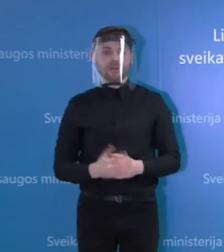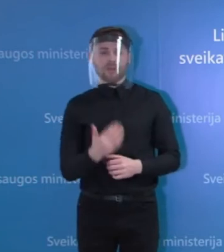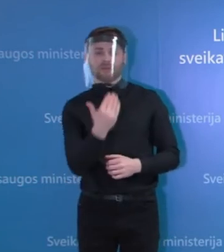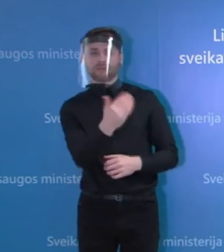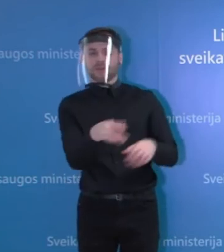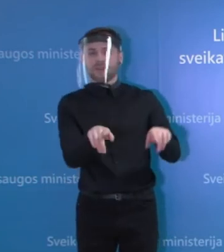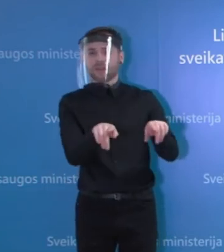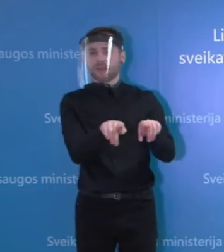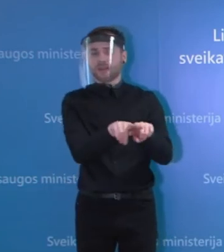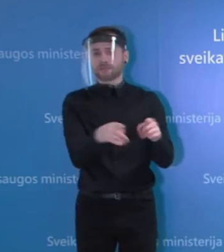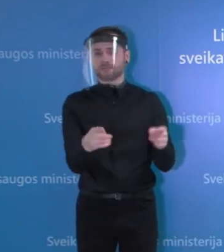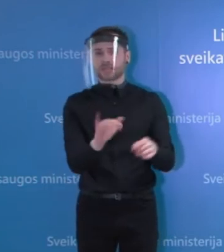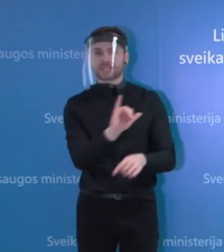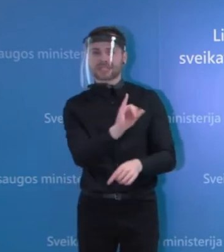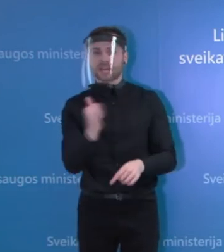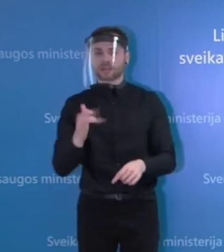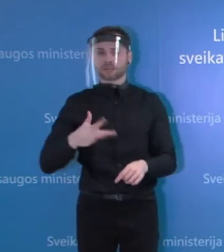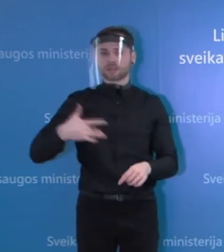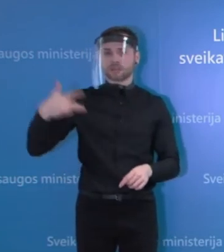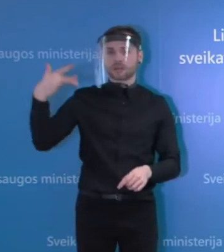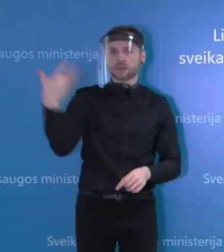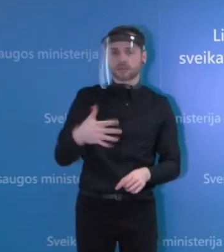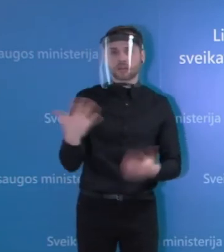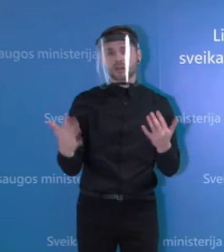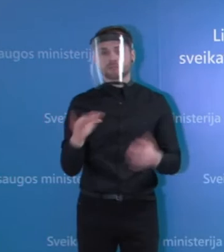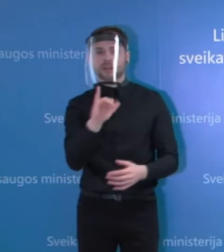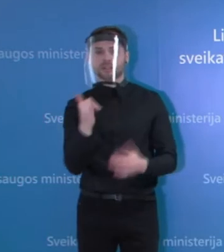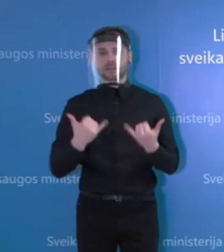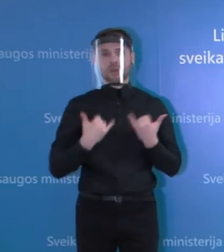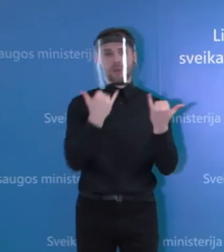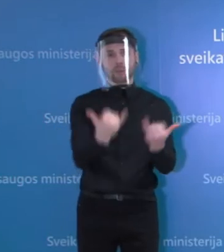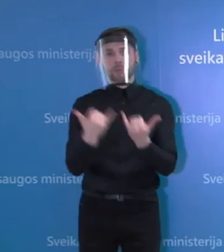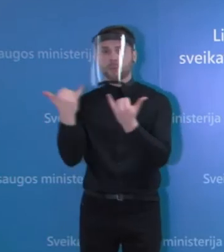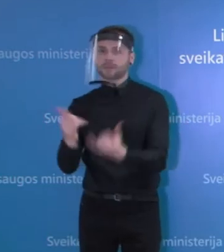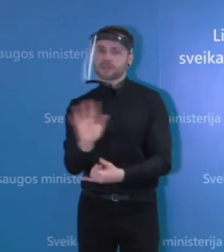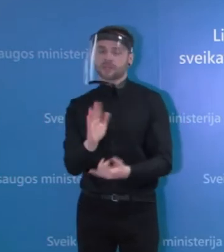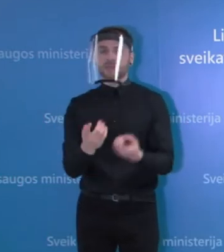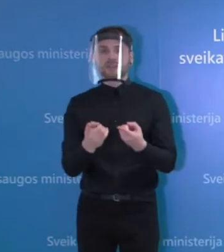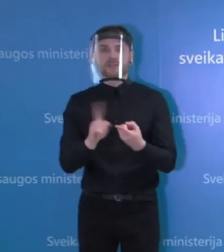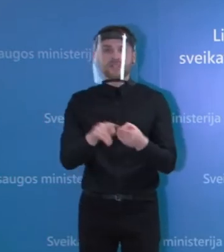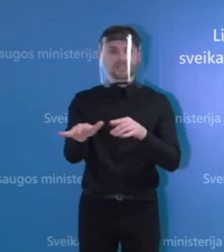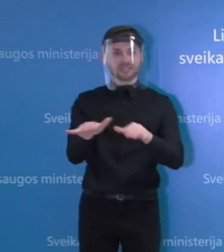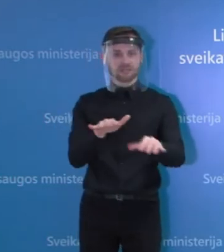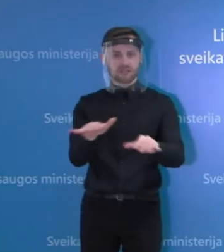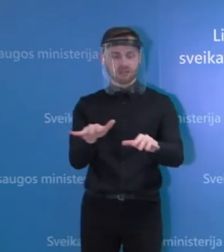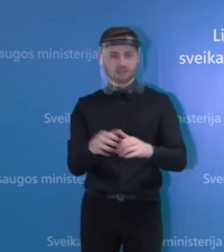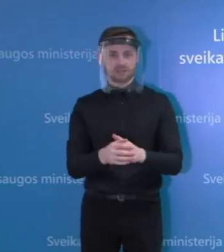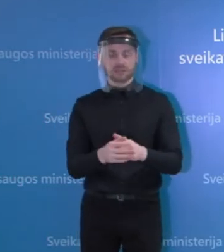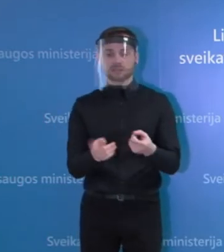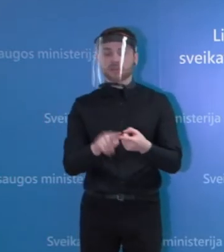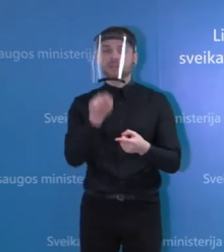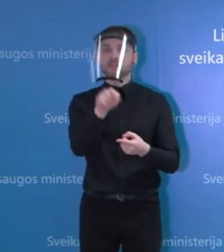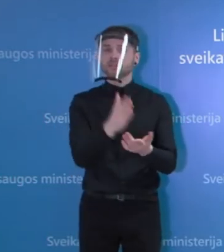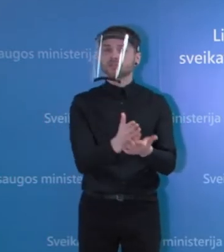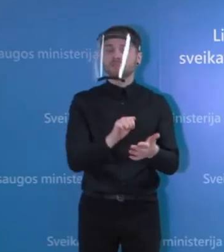sąlygų griežtinimo arba švelninimo. Tikrai yra visą laiką žiūrima į kompleksą ir yra žiūrima į kontekstą.